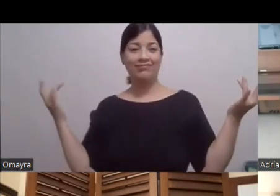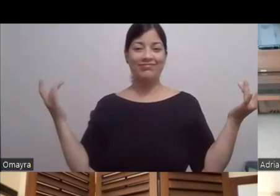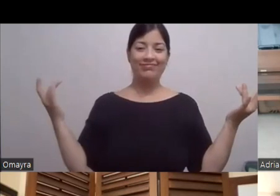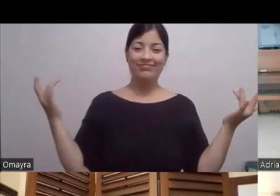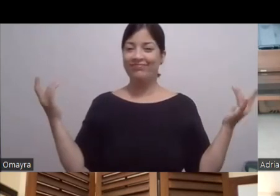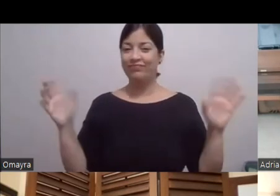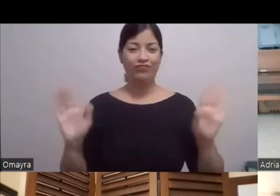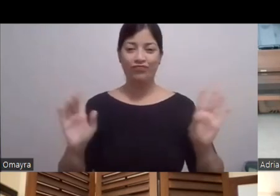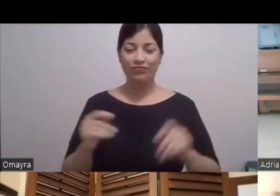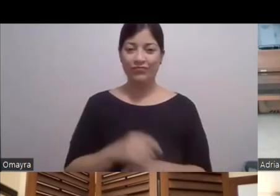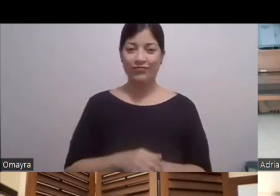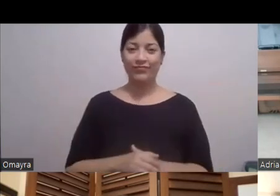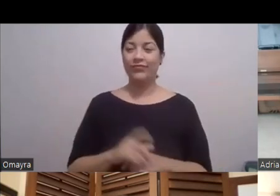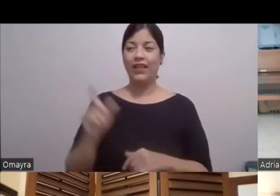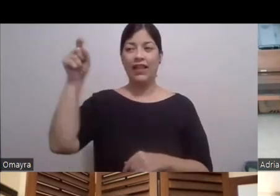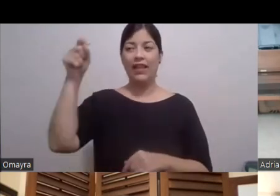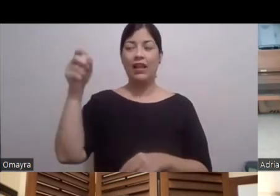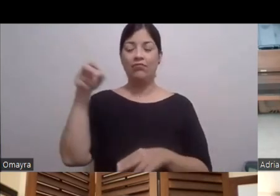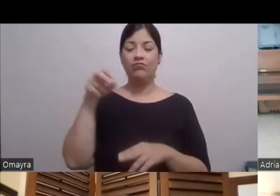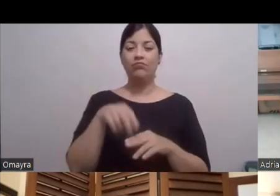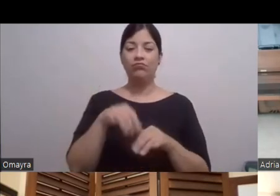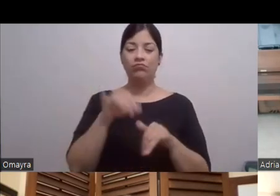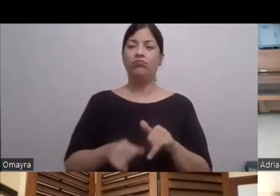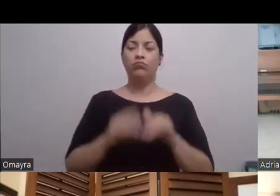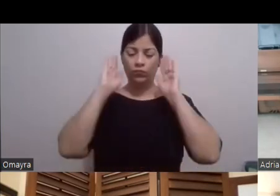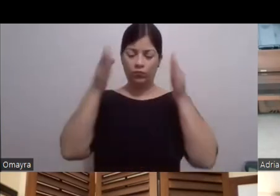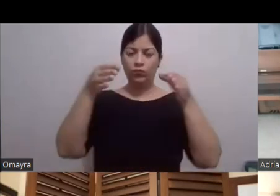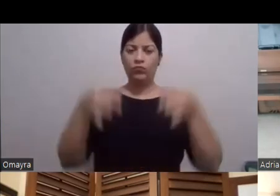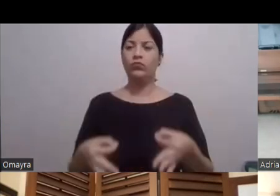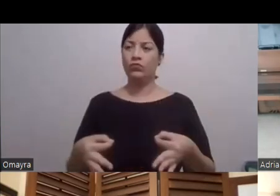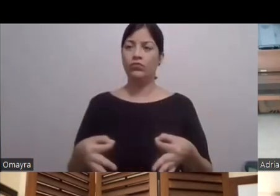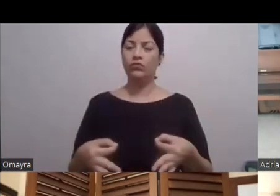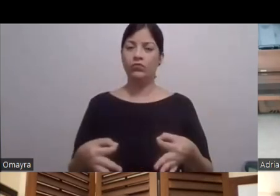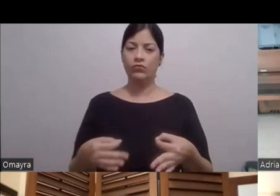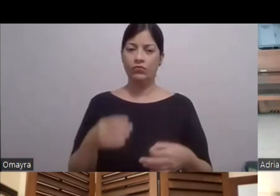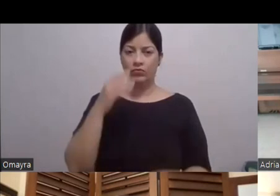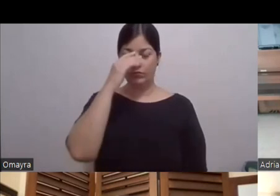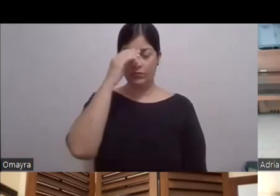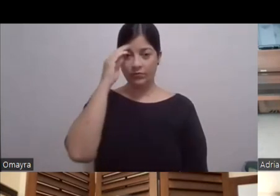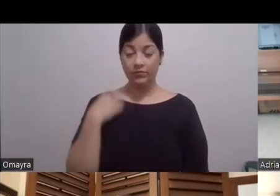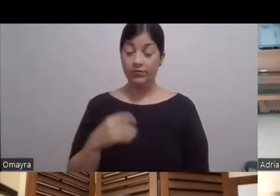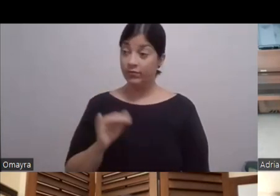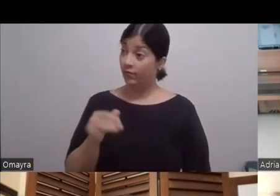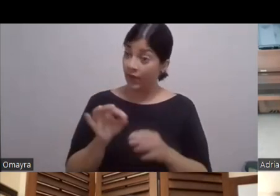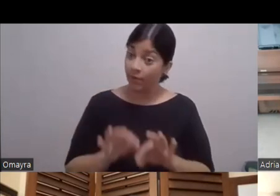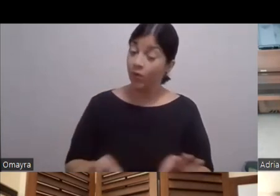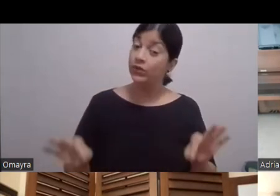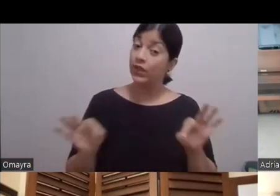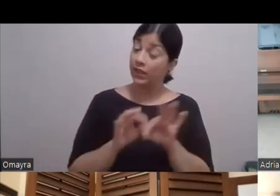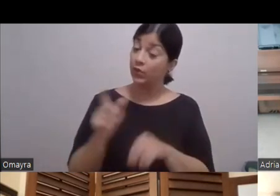Sobre la tierra También Es importante Es importante Lo que estás diciendo Néstor Porque Es parte